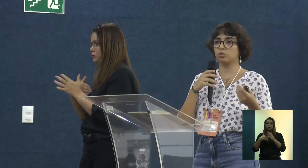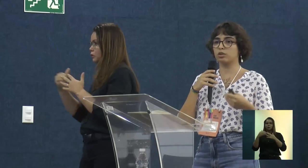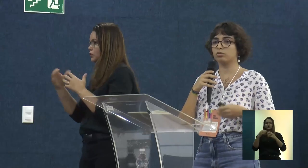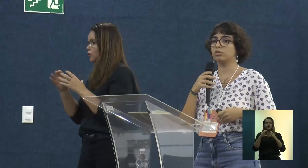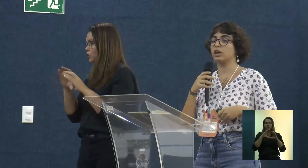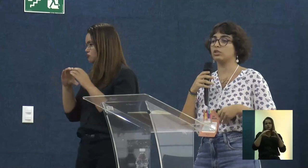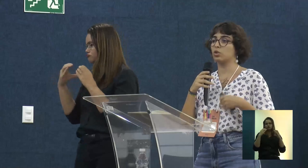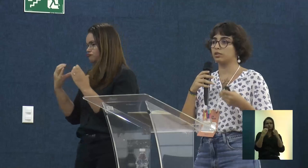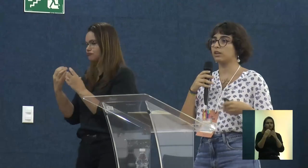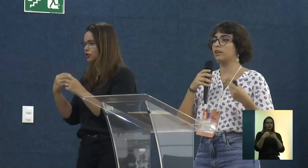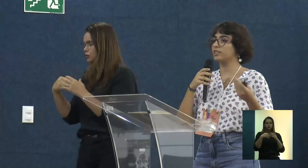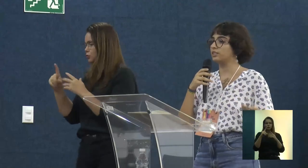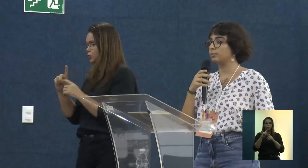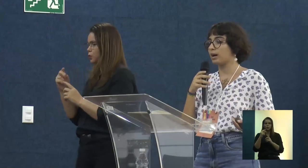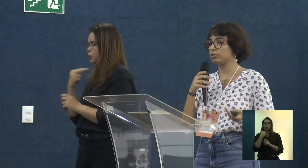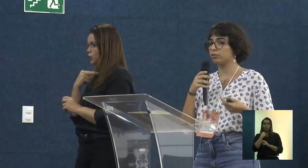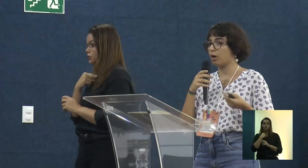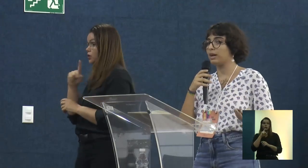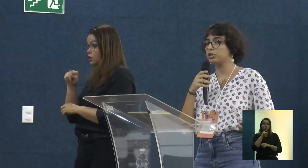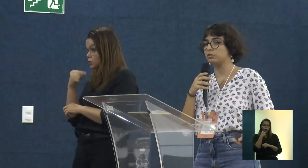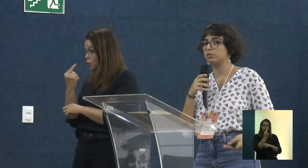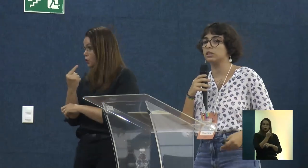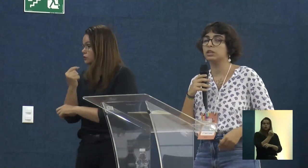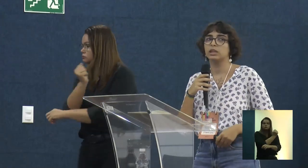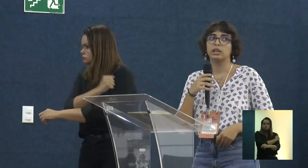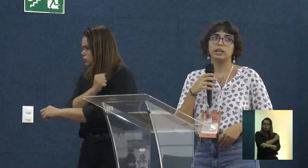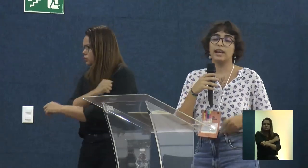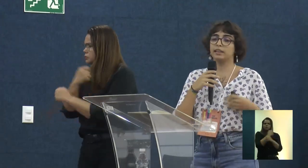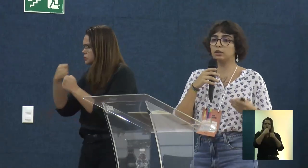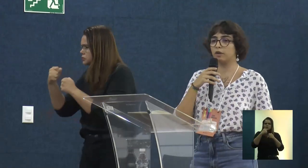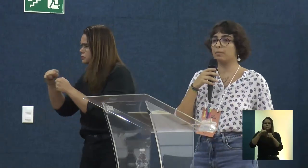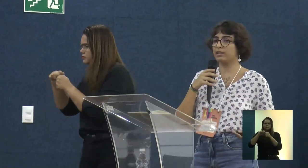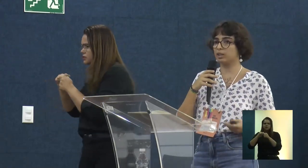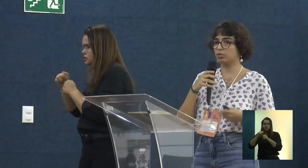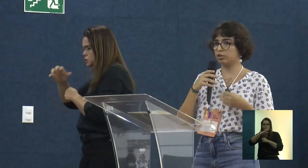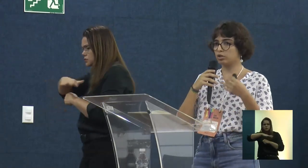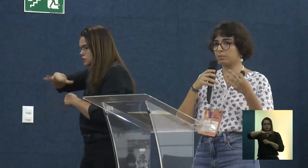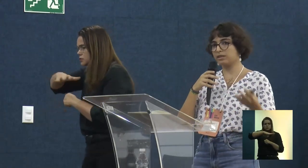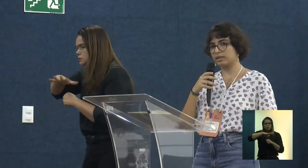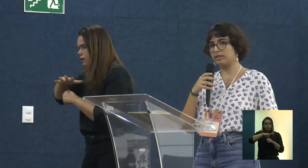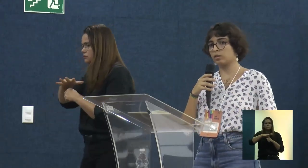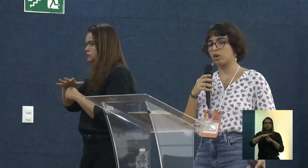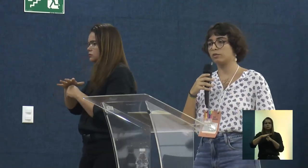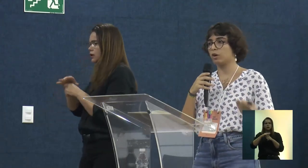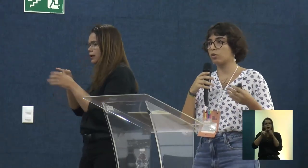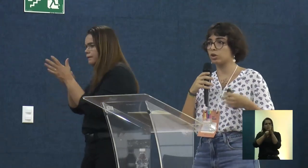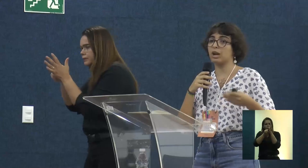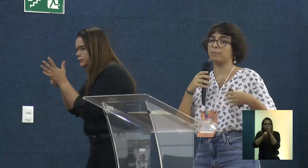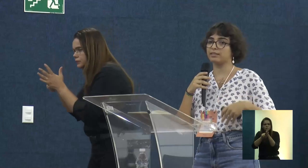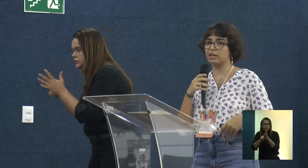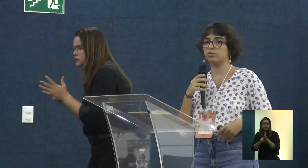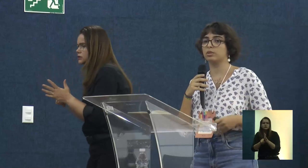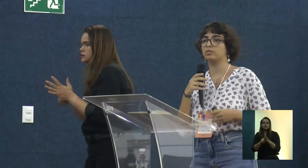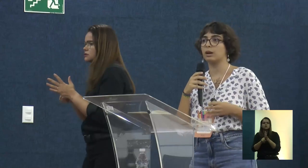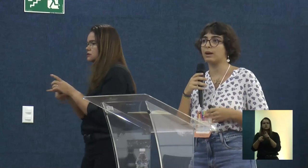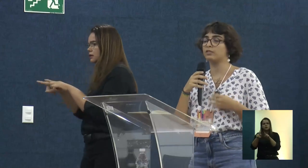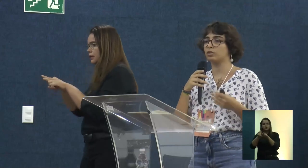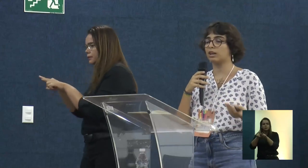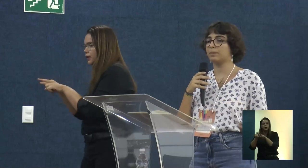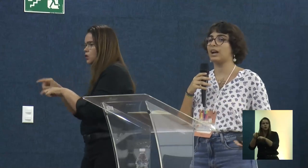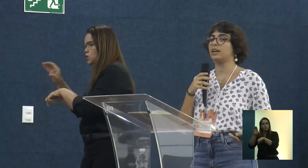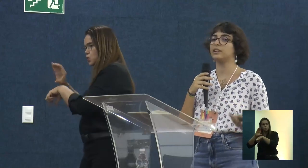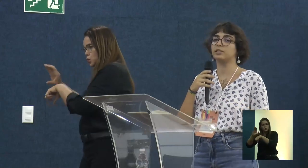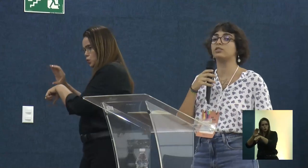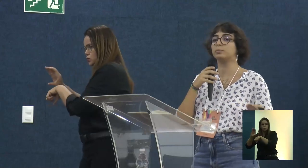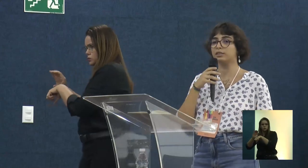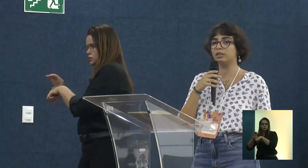que a gente, quanto estudante, consiga fazer esses espaços formativos. E aí é tanto formação no sentido de pesquisa, quanto capacitações, que é mais